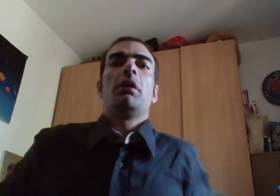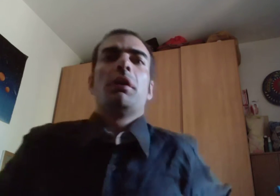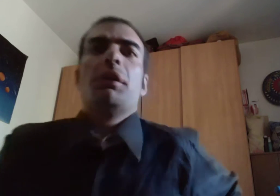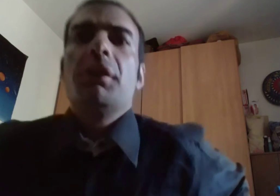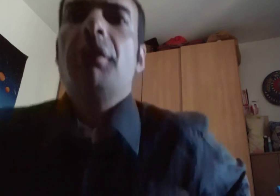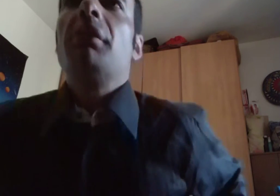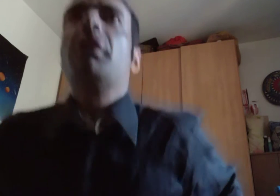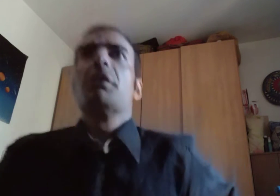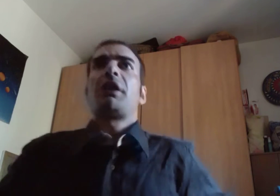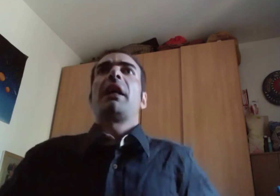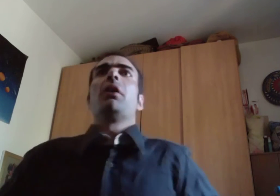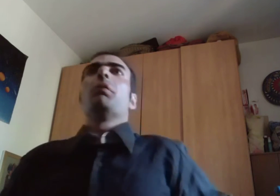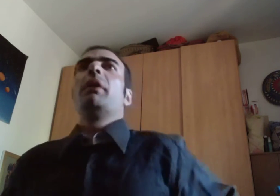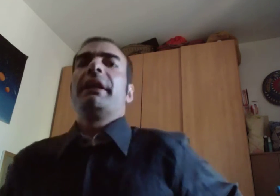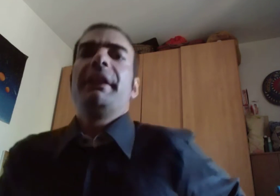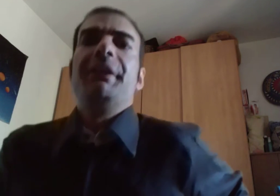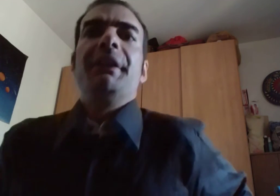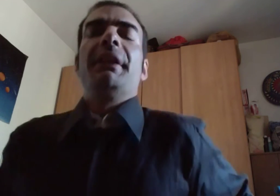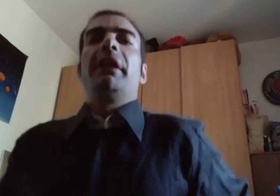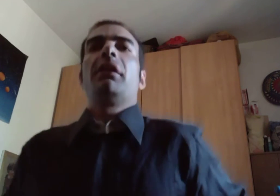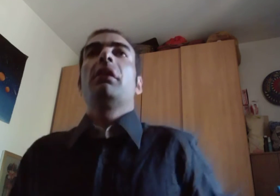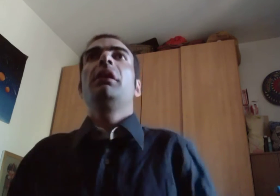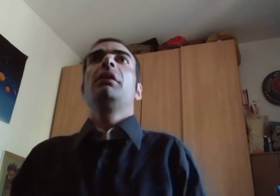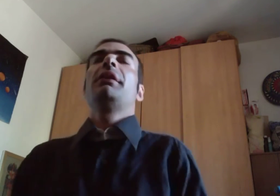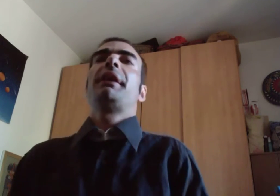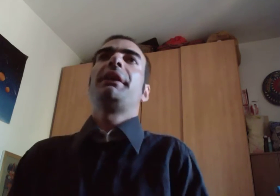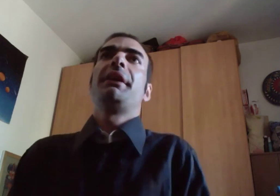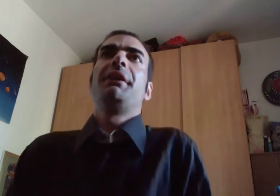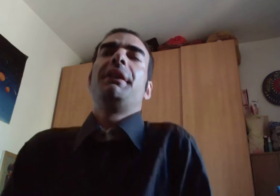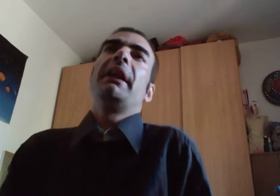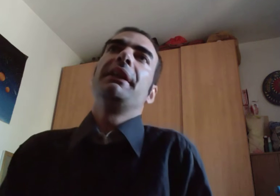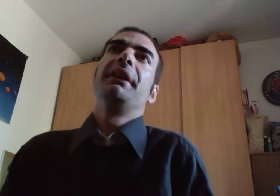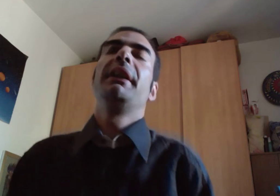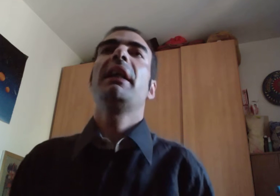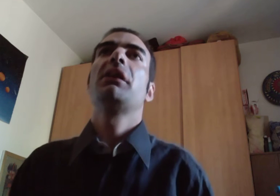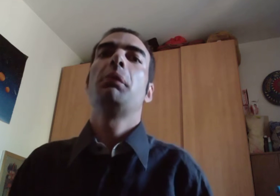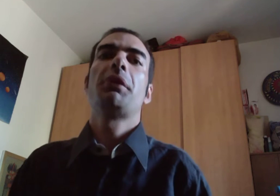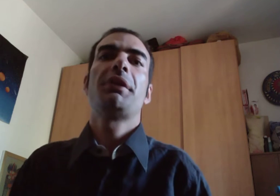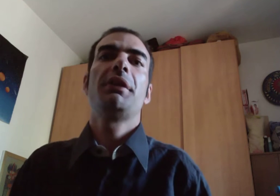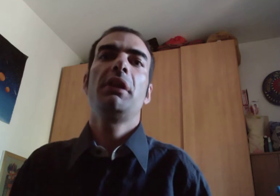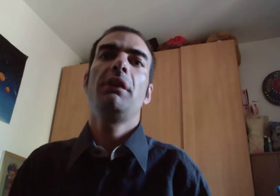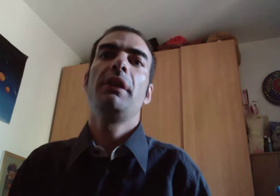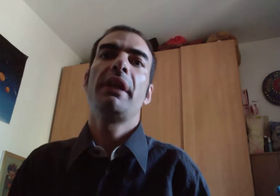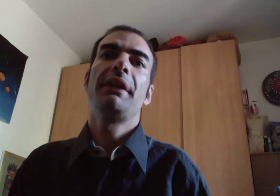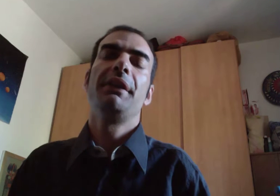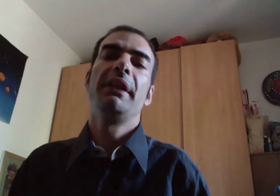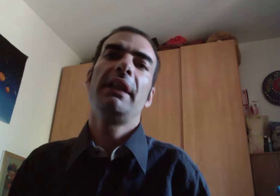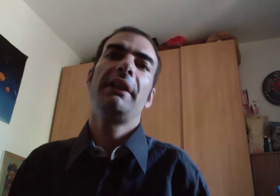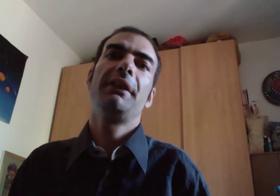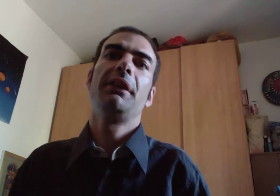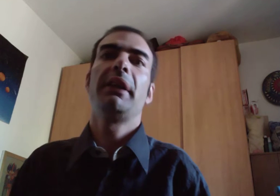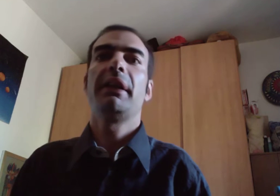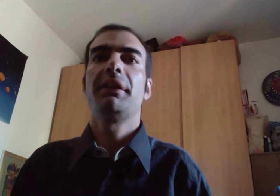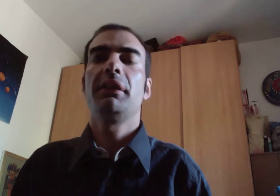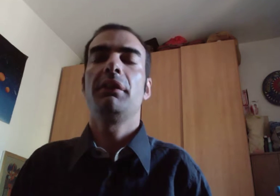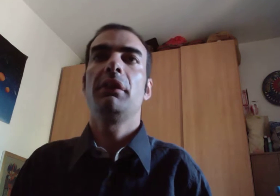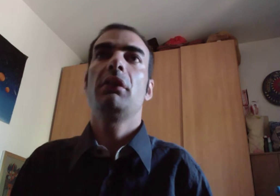ciao beh che dire internet ha dei lati positivi e dei lati negativi